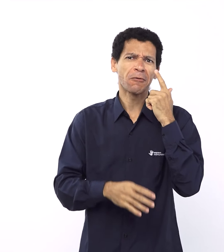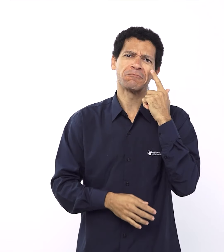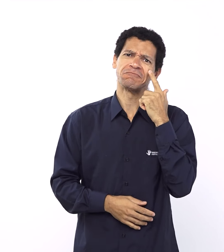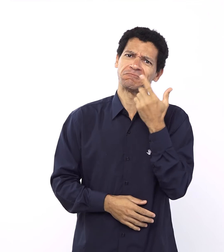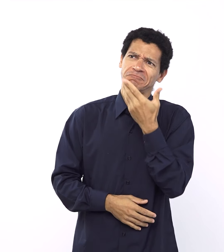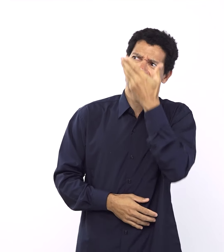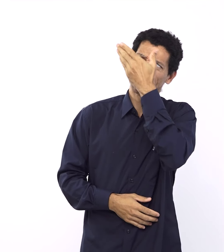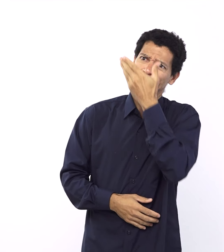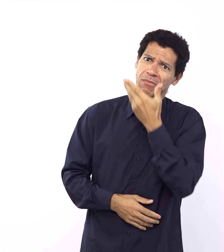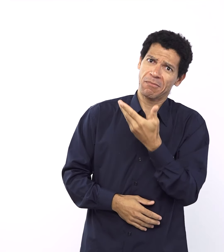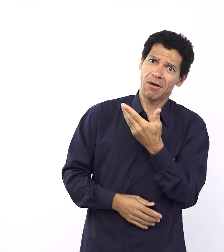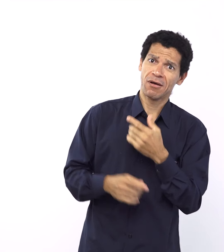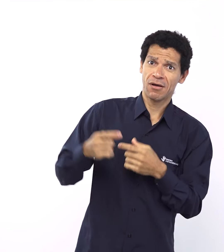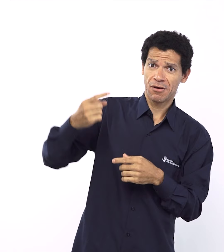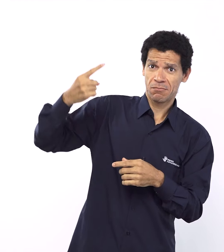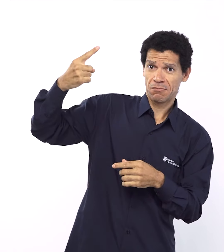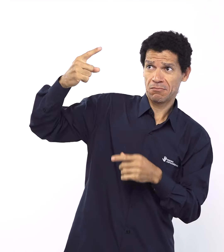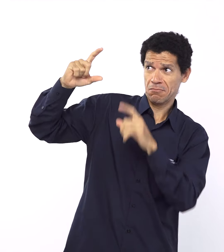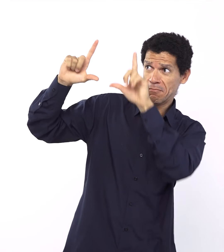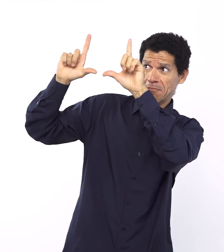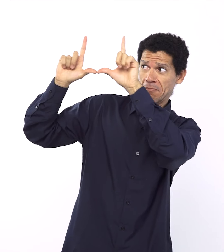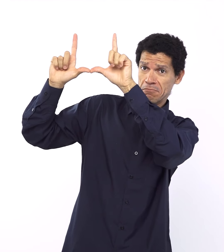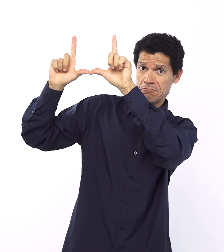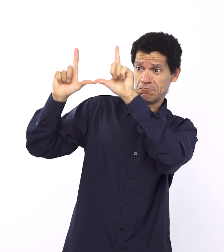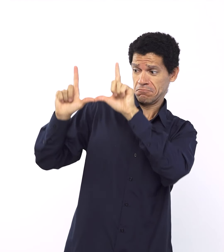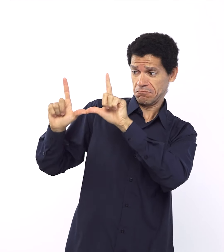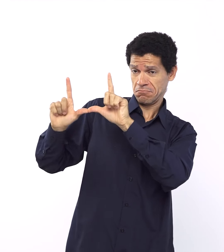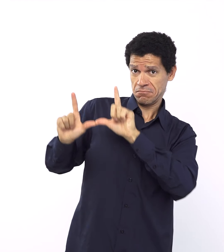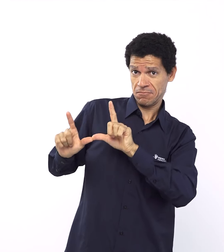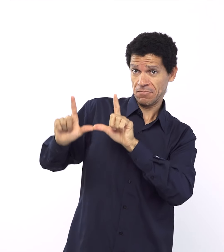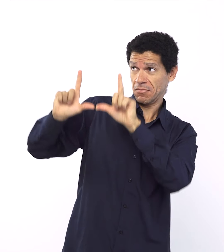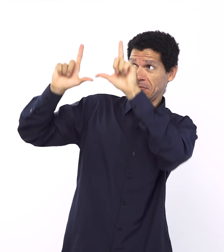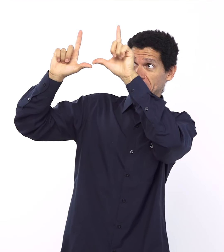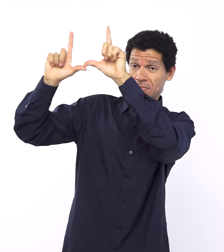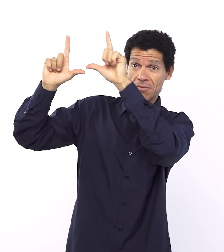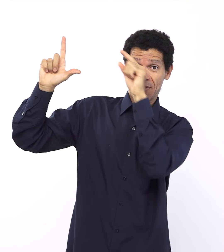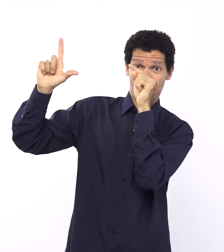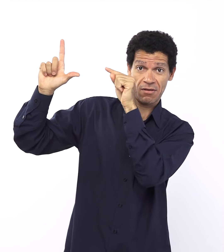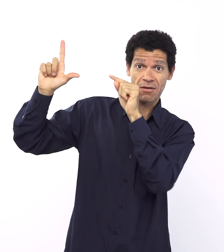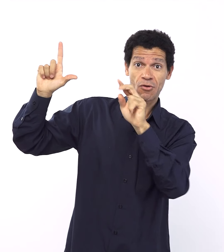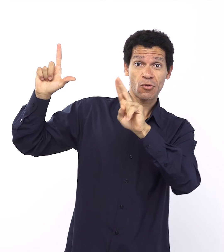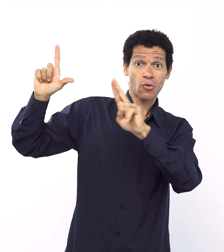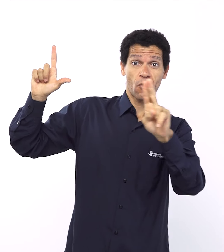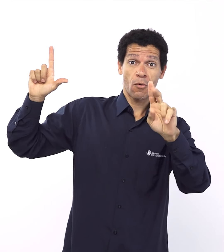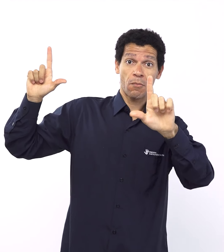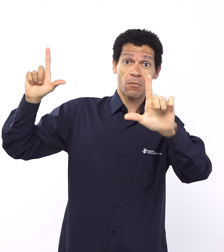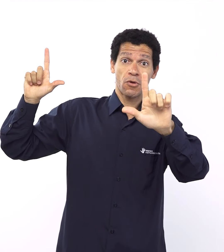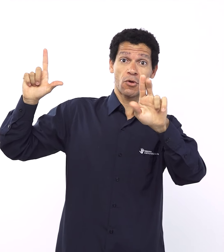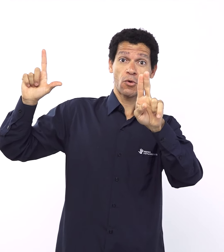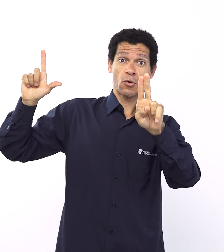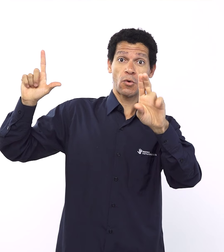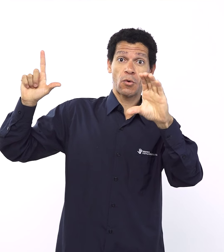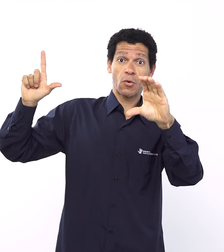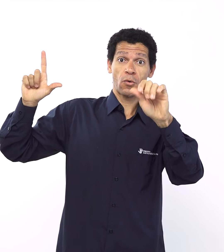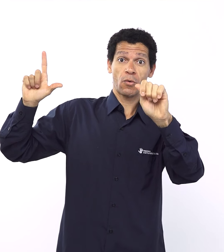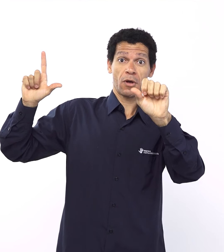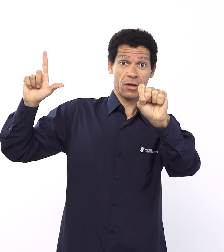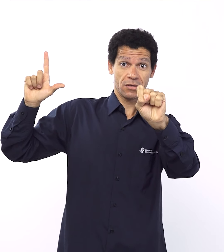lá em cima na tela o Lucas. O Lucas Iglesias, que por coincidência usa um óculos igual ao do pai dele.